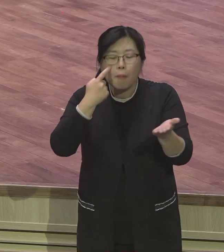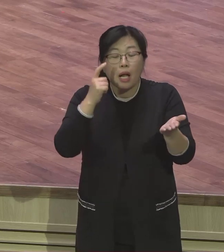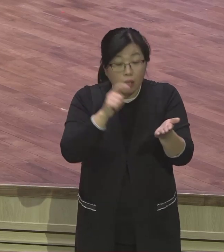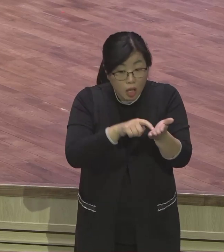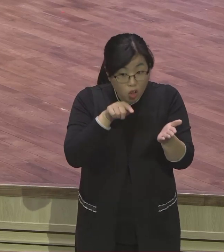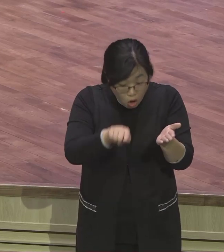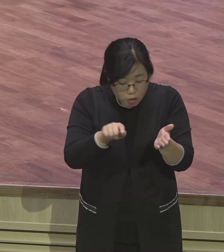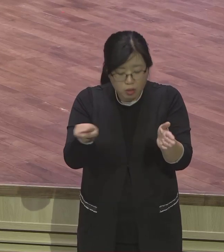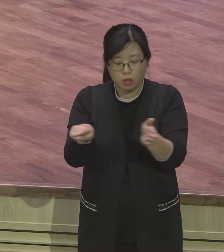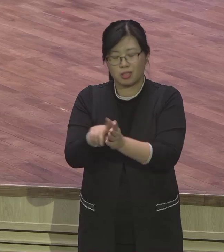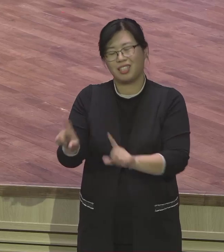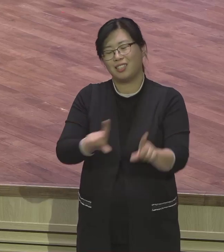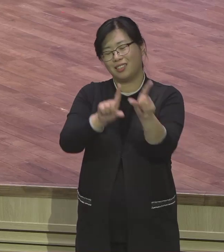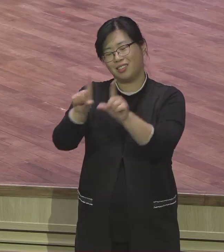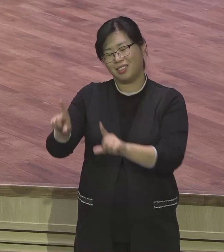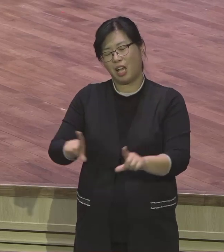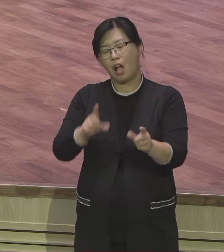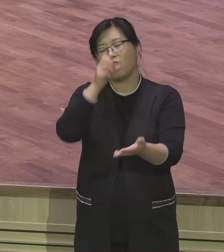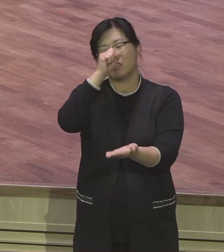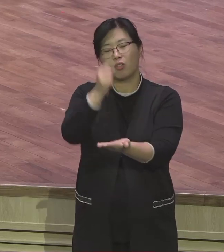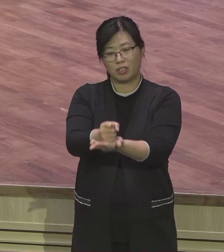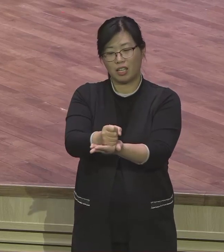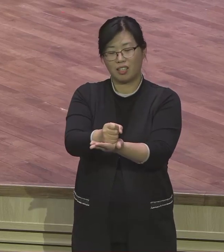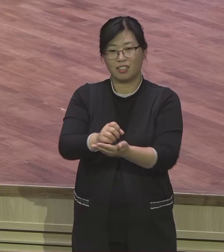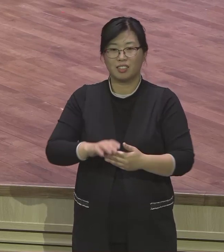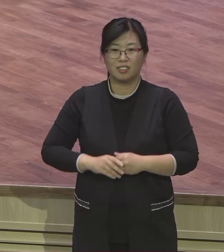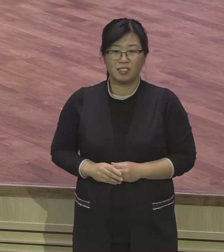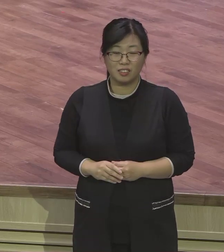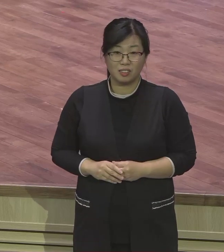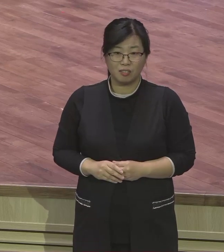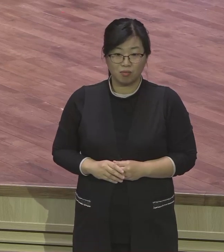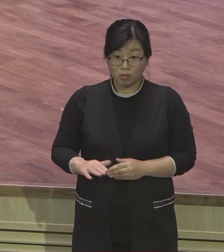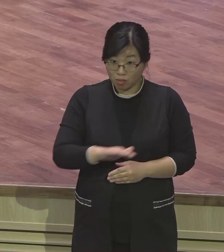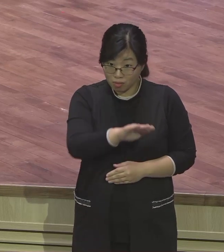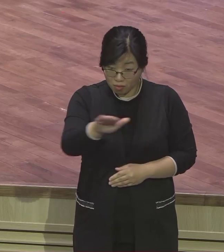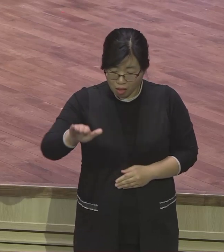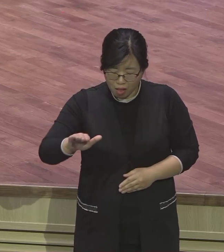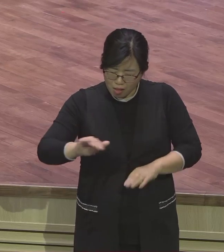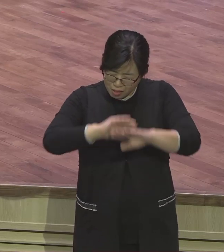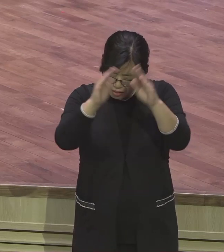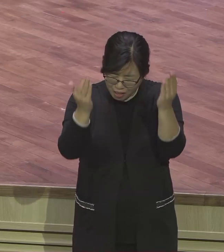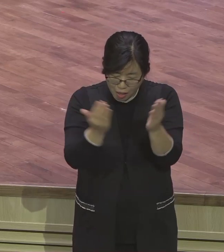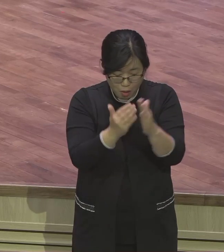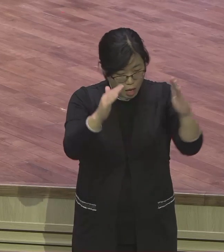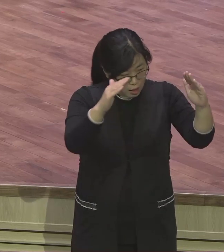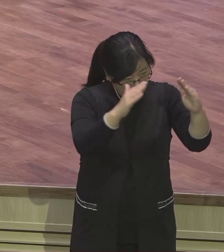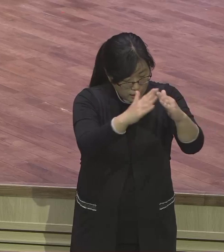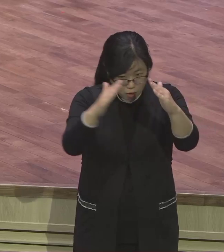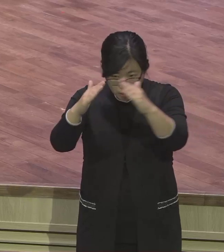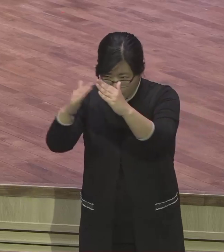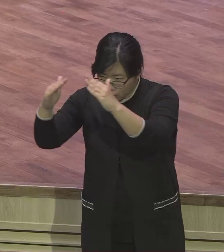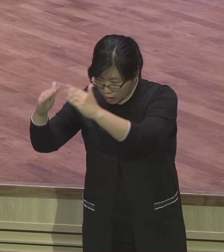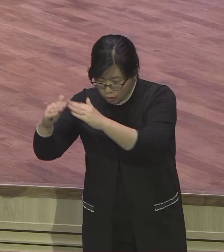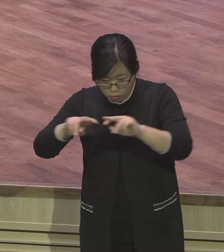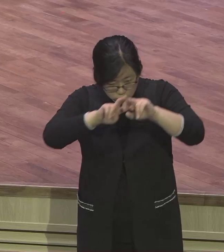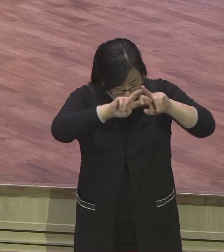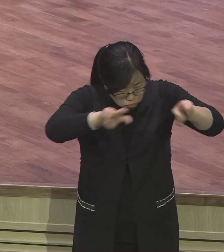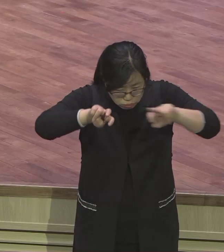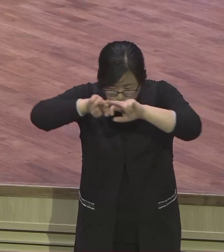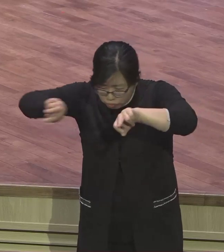없는 집이 없고 없는 단체가 없어요 다 있습니다 그 문제사건이 있을 때마다 그러니까 내 생각 내 고집으로 내 개념으로